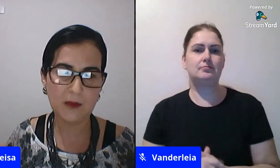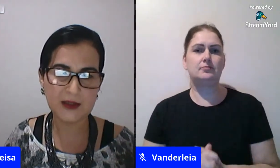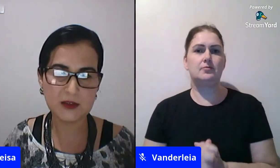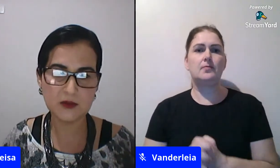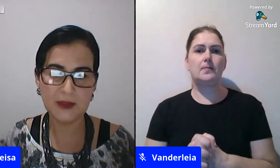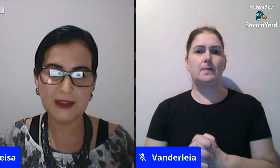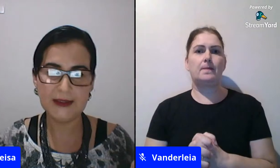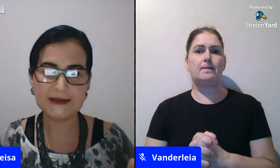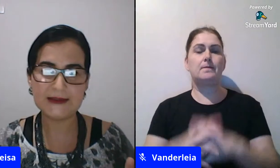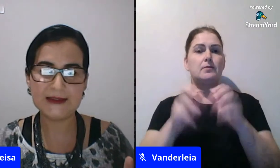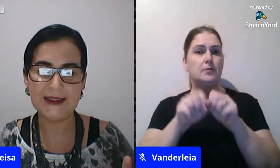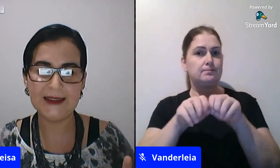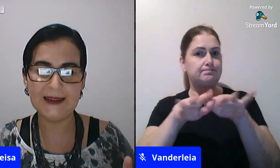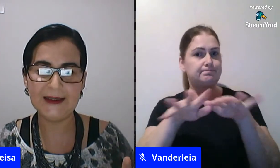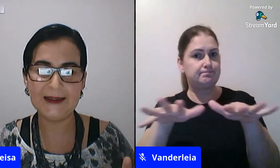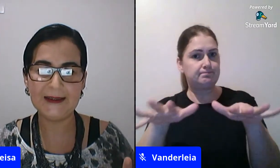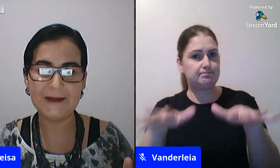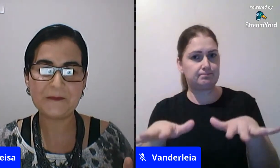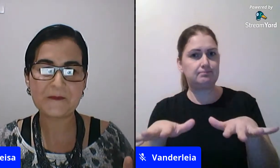mais umas